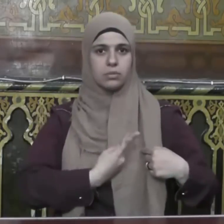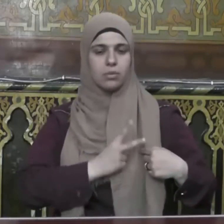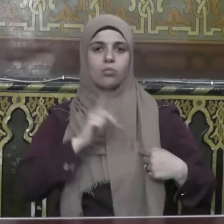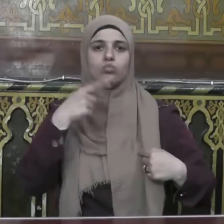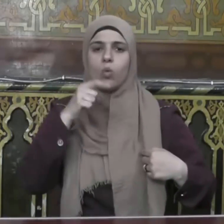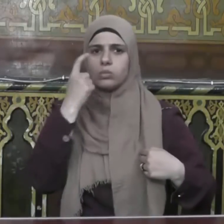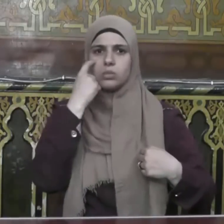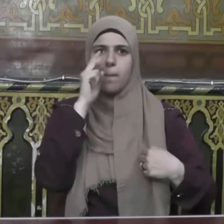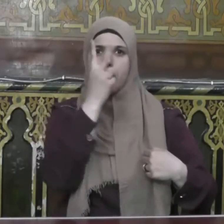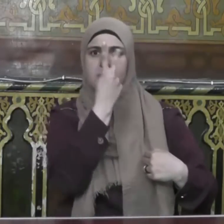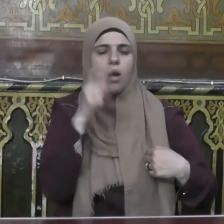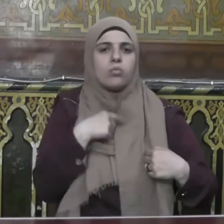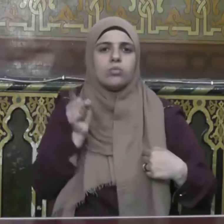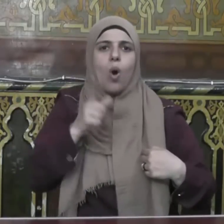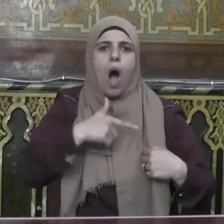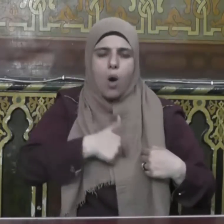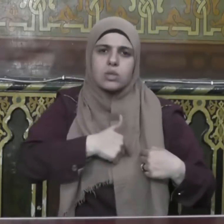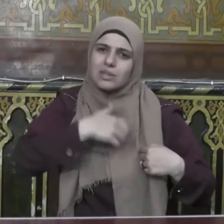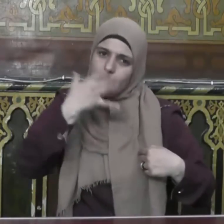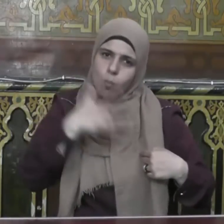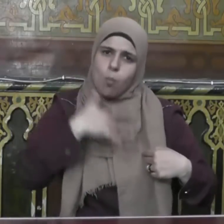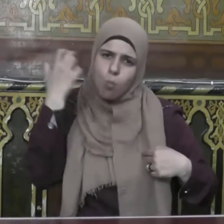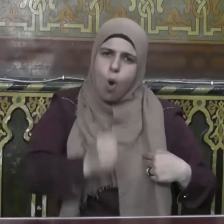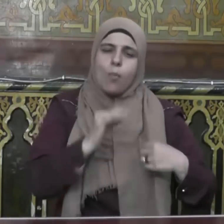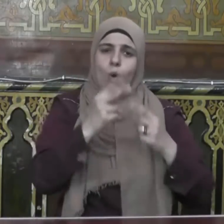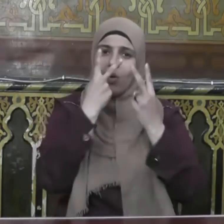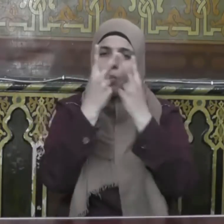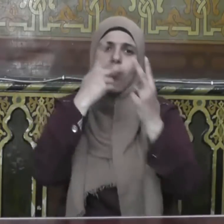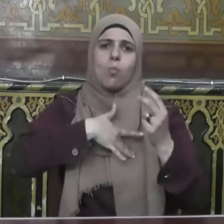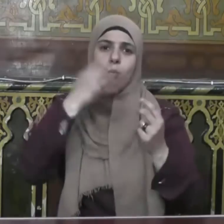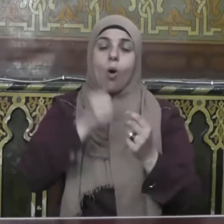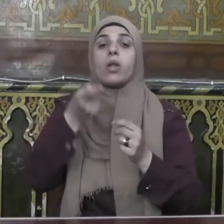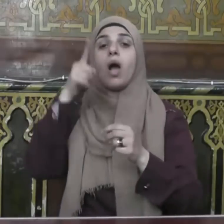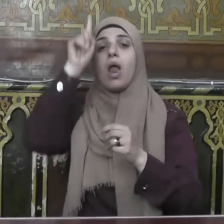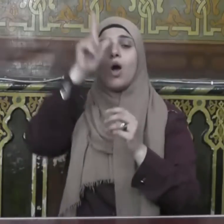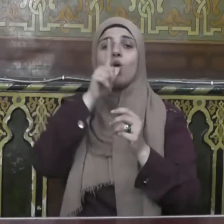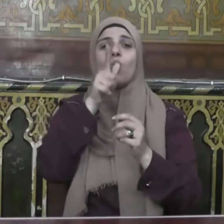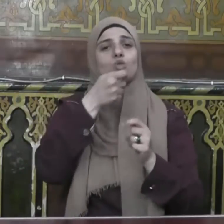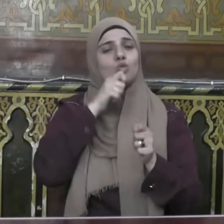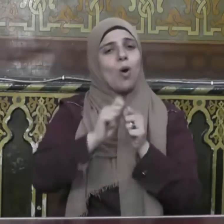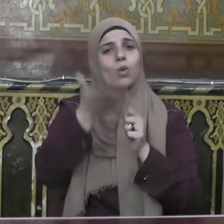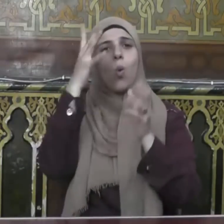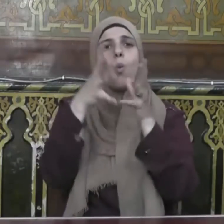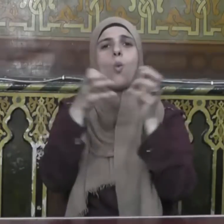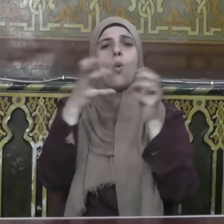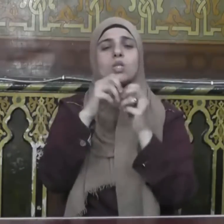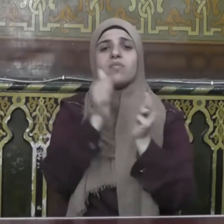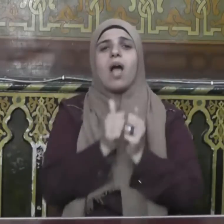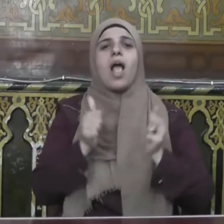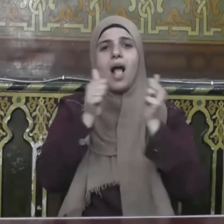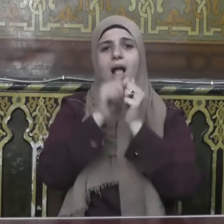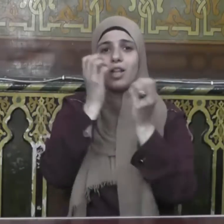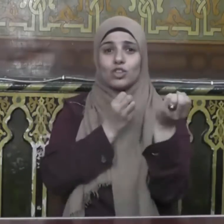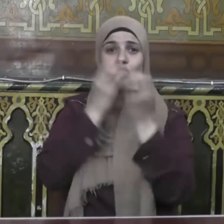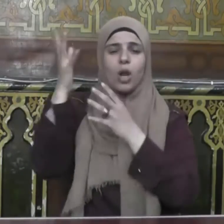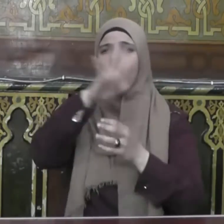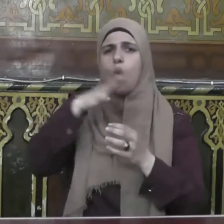ويقول جل شأنه في وصف أهل الجنة كانوا قليلا من الليل ما يهجعون